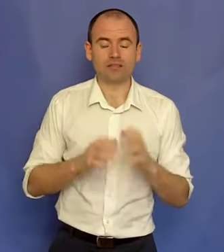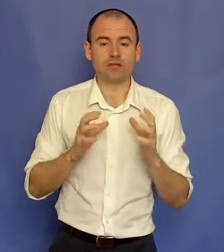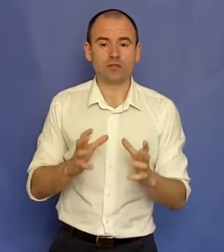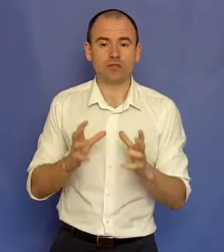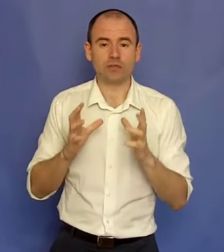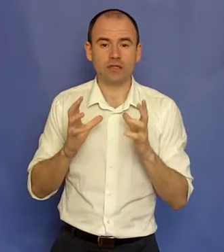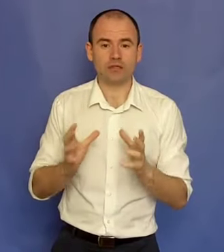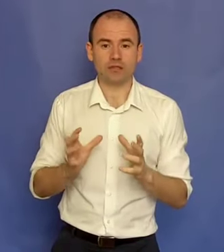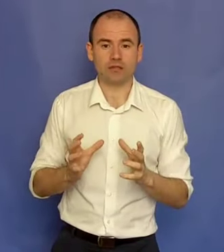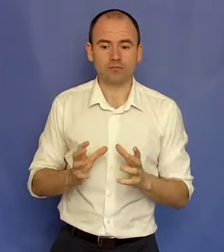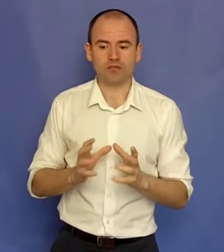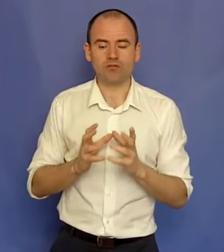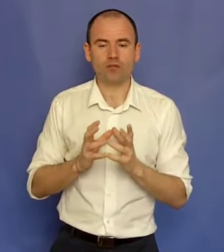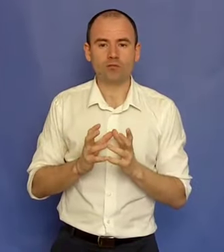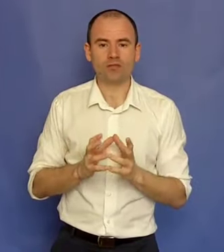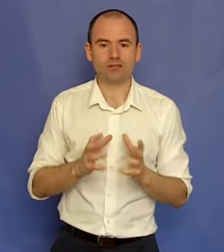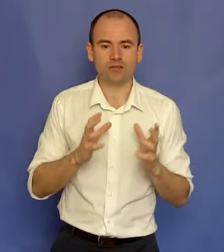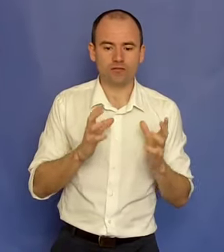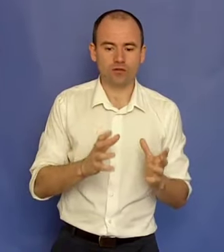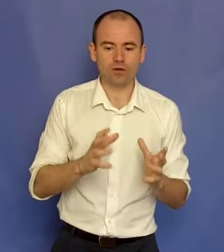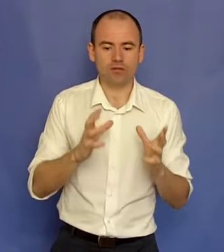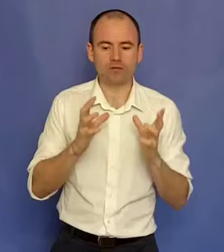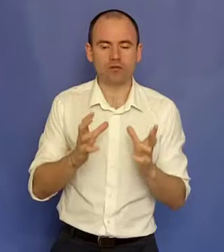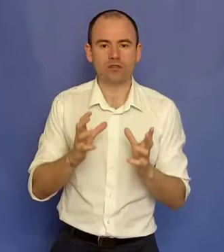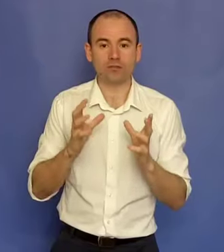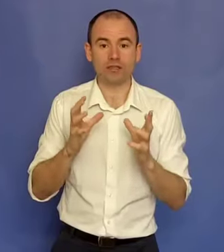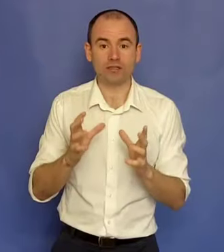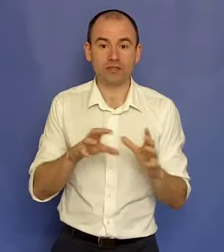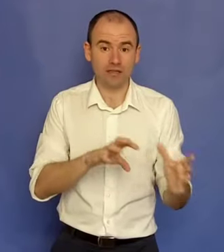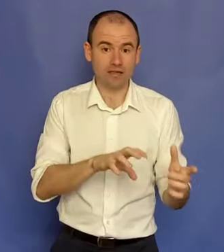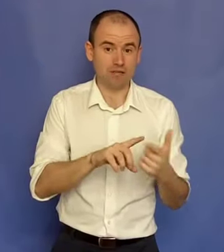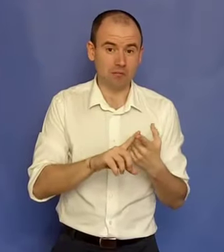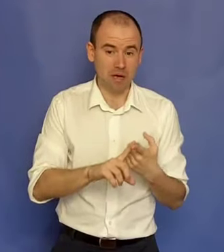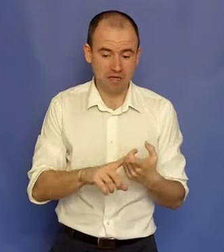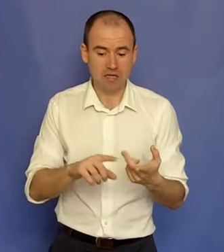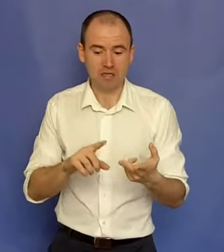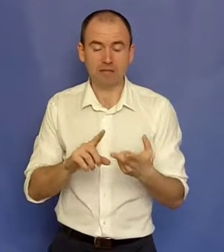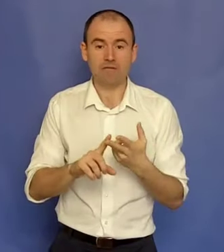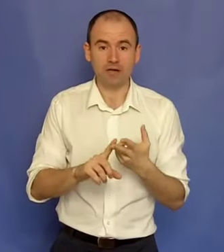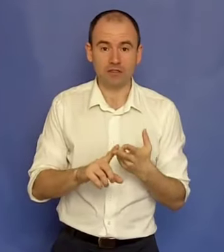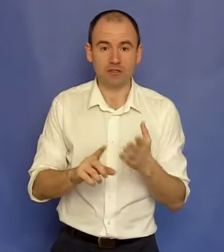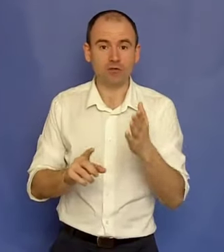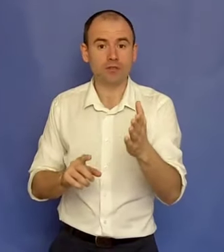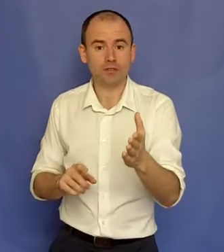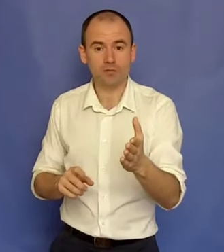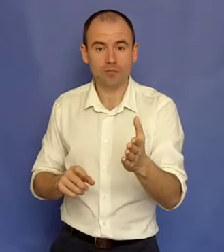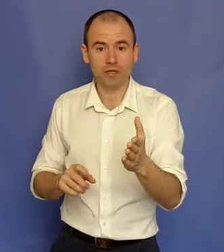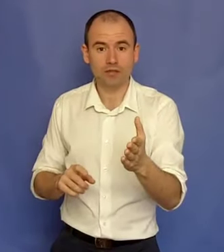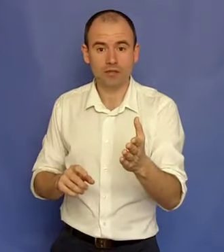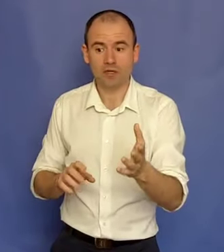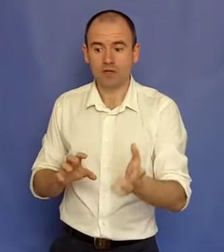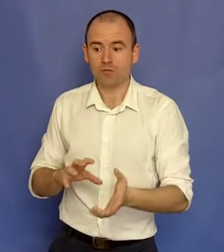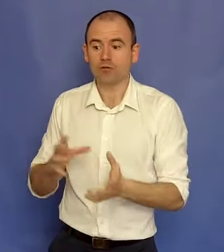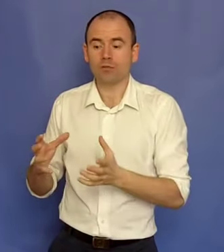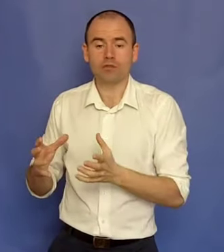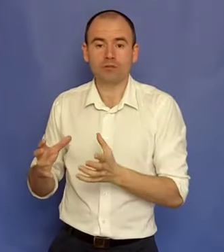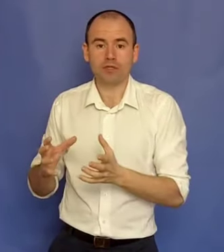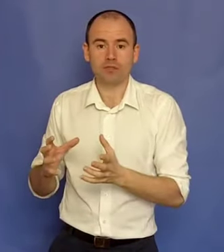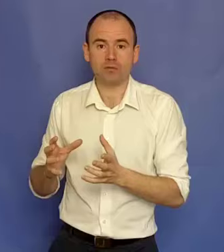Atitudine și mentalitate. Este foarte important să dezvolți atitudinea și mentalitatea legată de bani, de afaceri. Tocmai ce ți-am spus mai înainte. Multă lume se sperie și